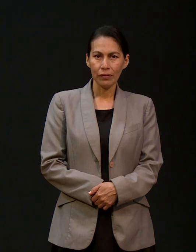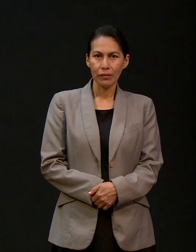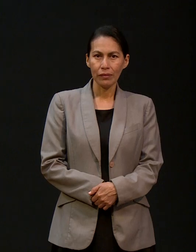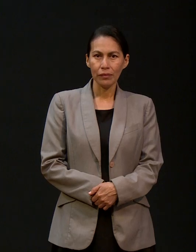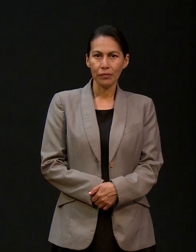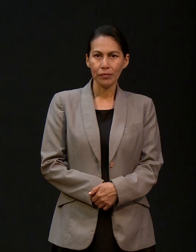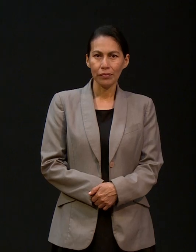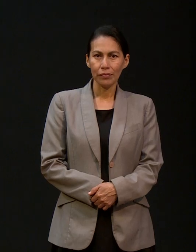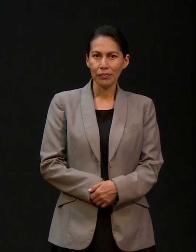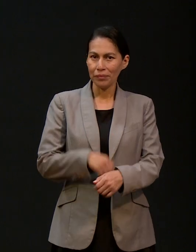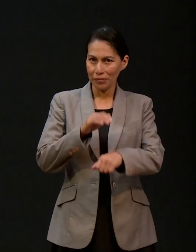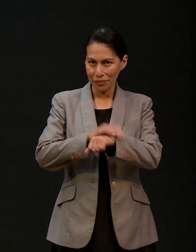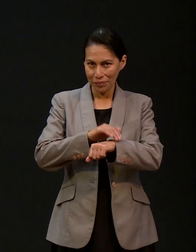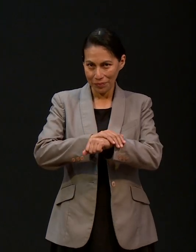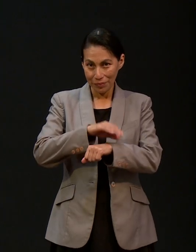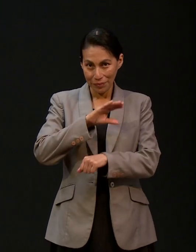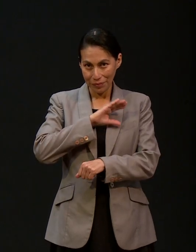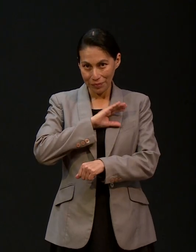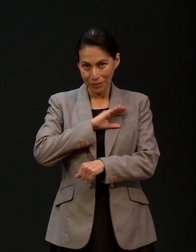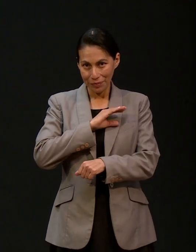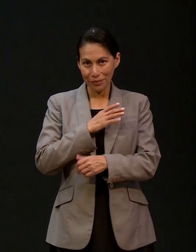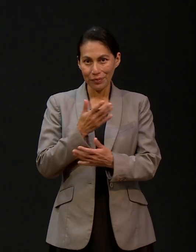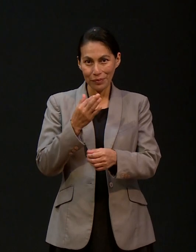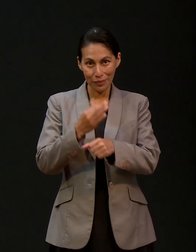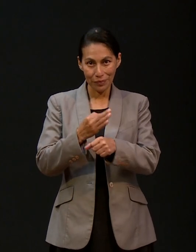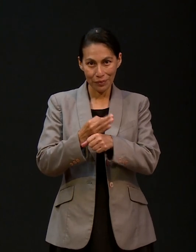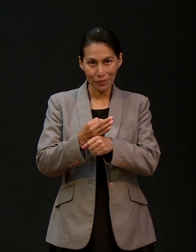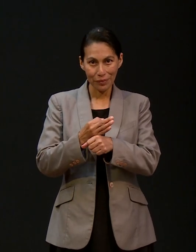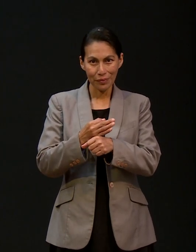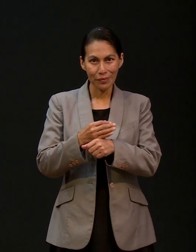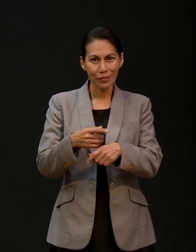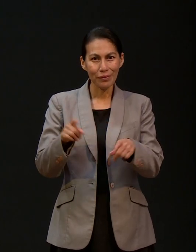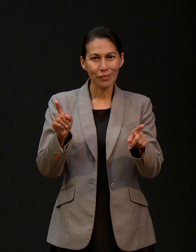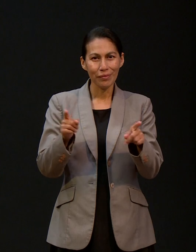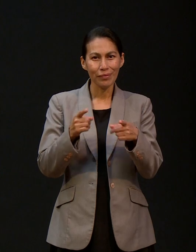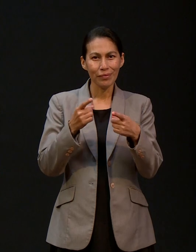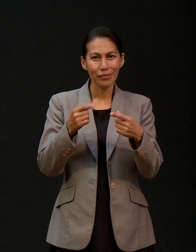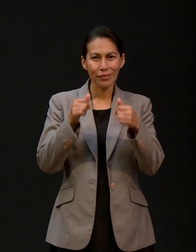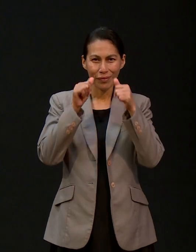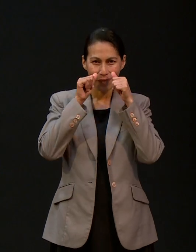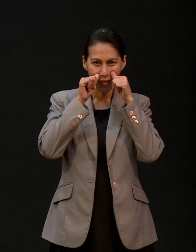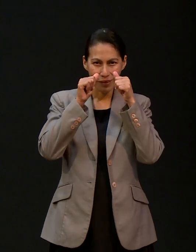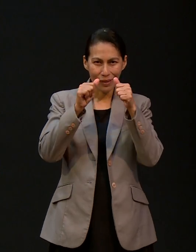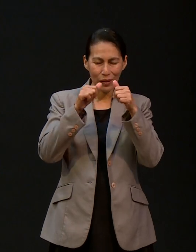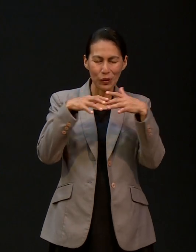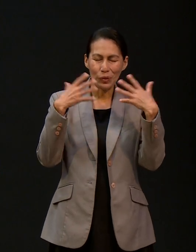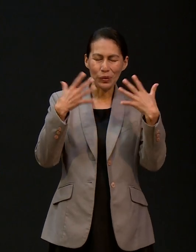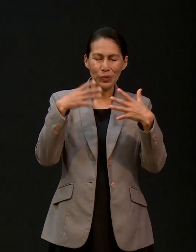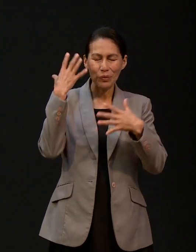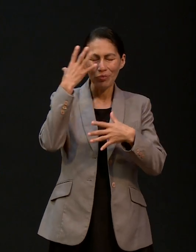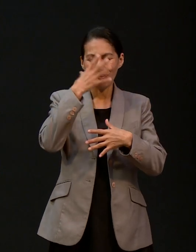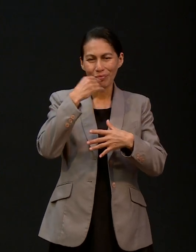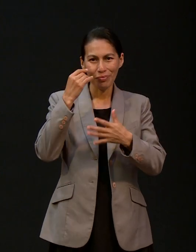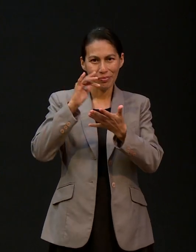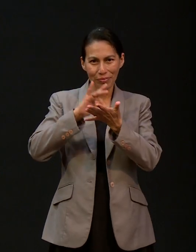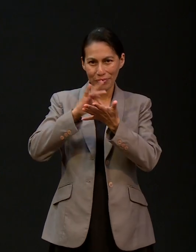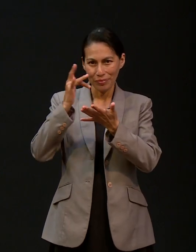queridos gracias por esta hermosa melodía que nos ha llevado hasta el trono de la gracia de Dios